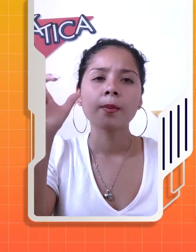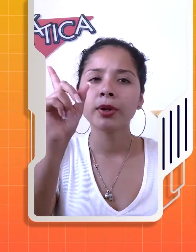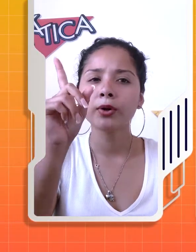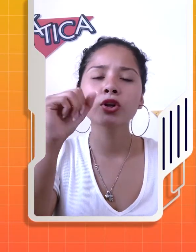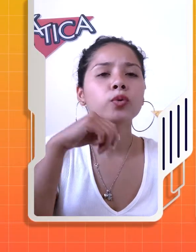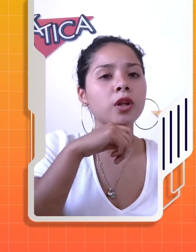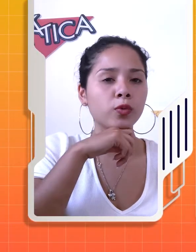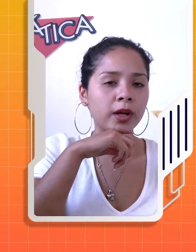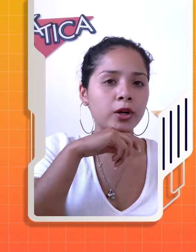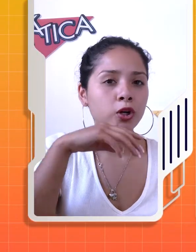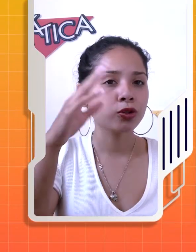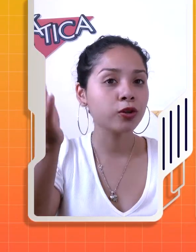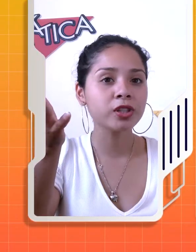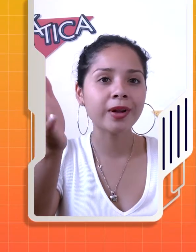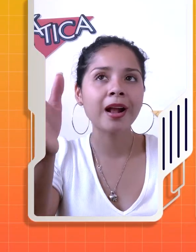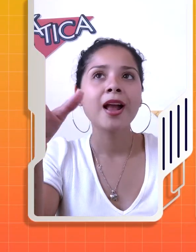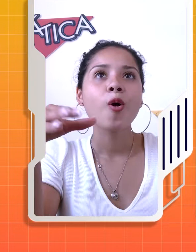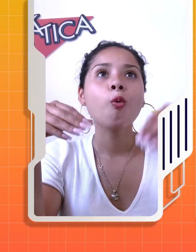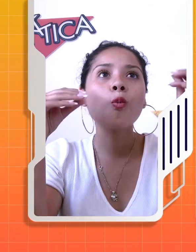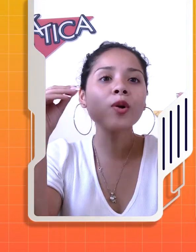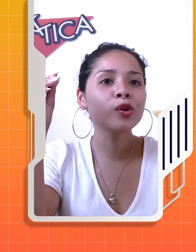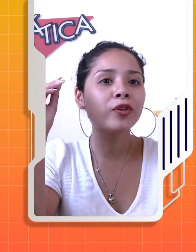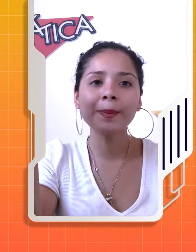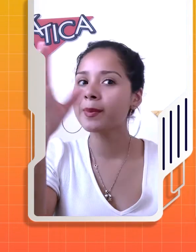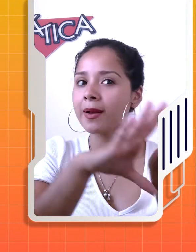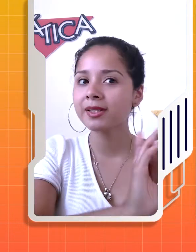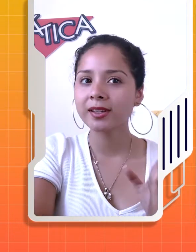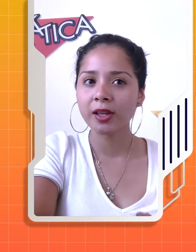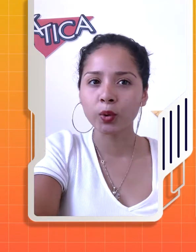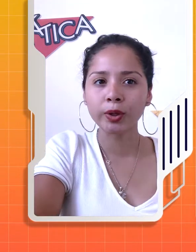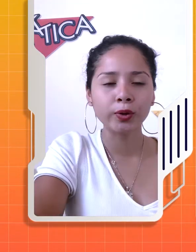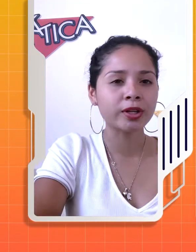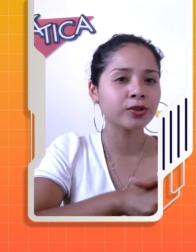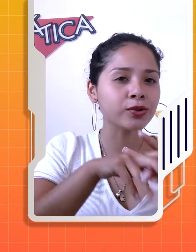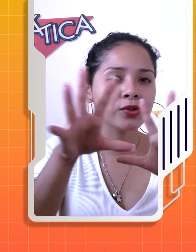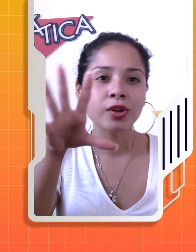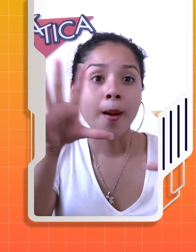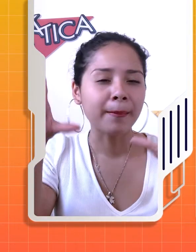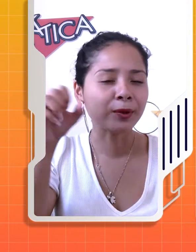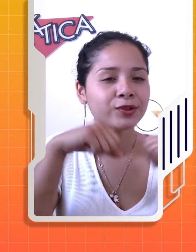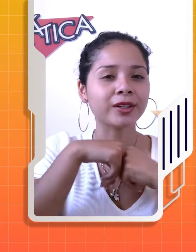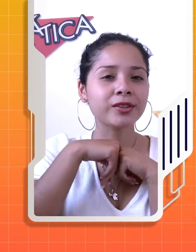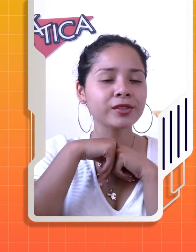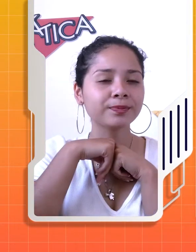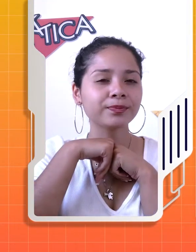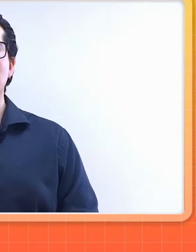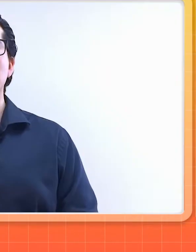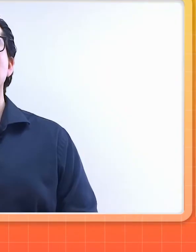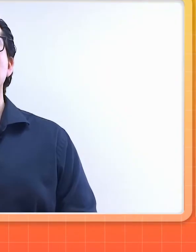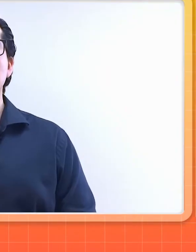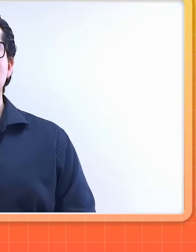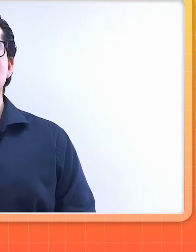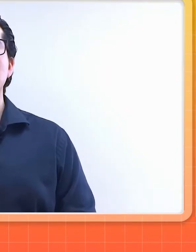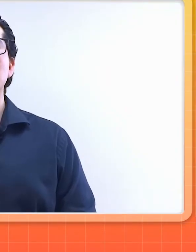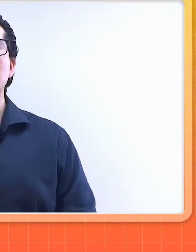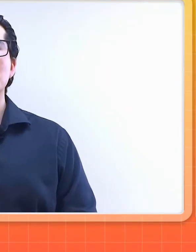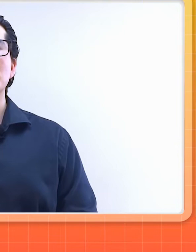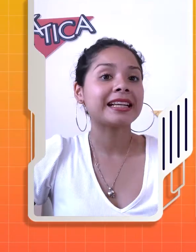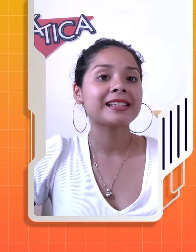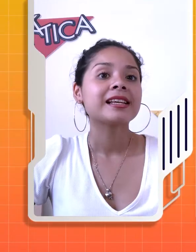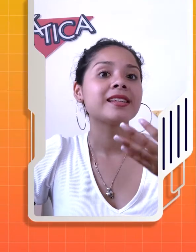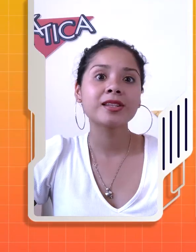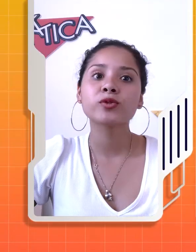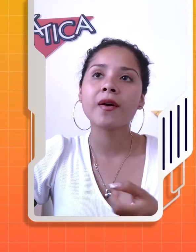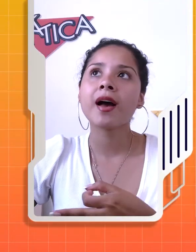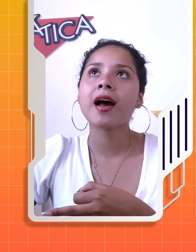Egipto. Pero yo tengo una duda. Los chicos sabrán cuándo fue la primera vez que se descubrieron estos manuscritos. Pero poste, la